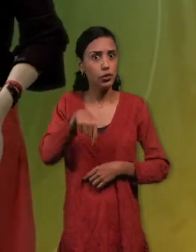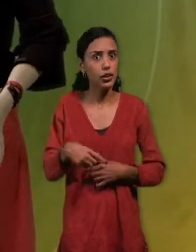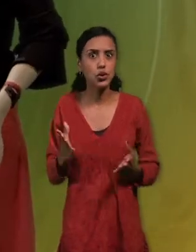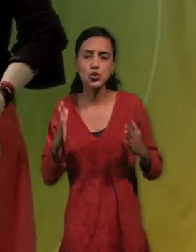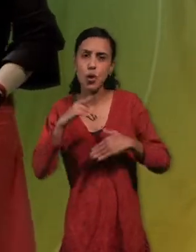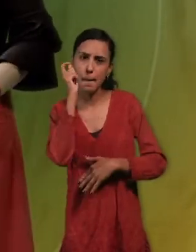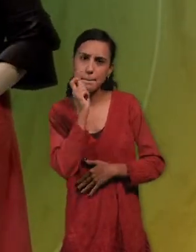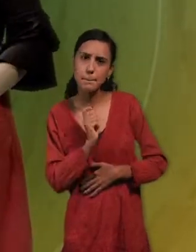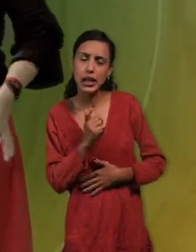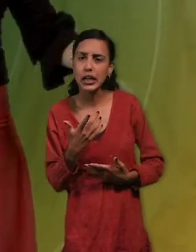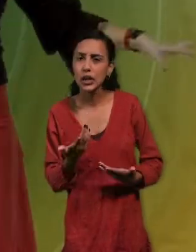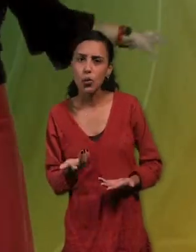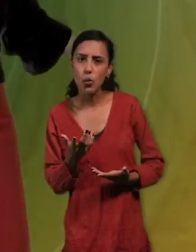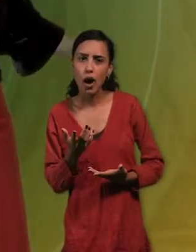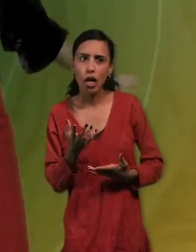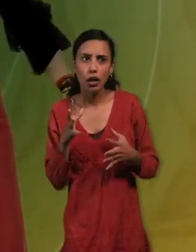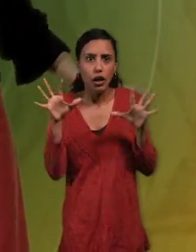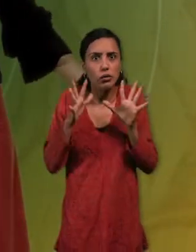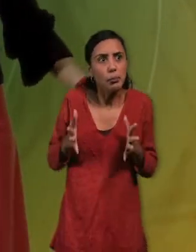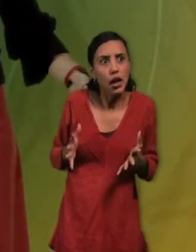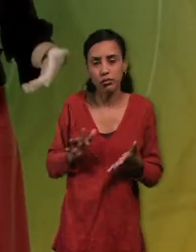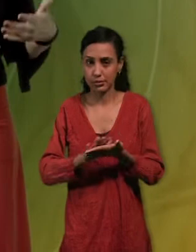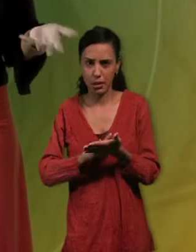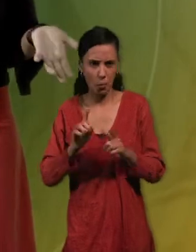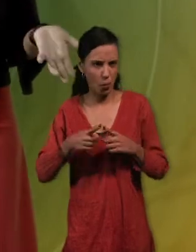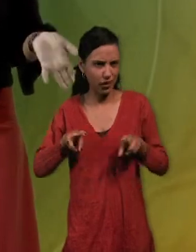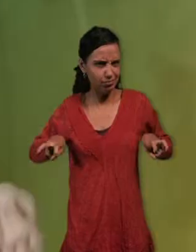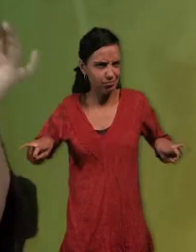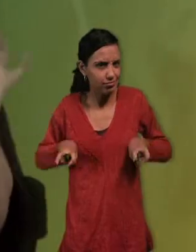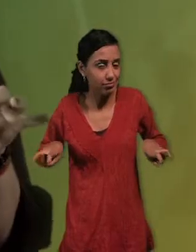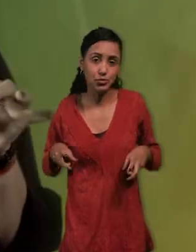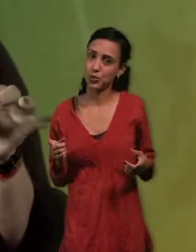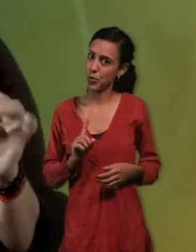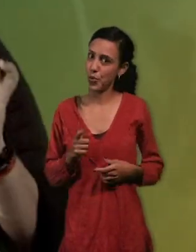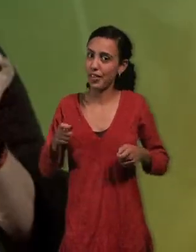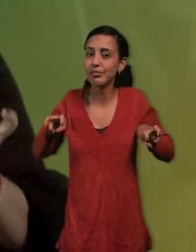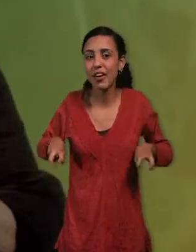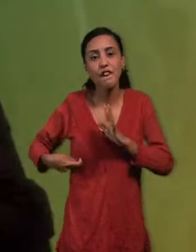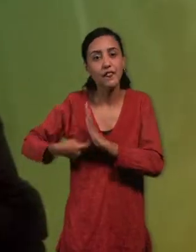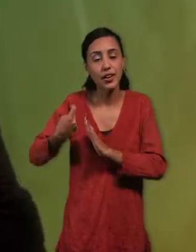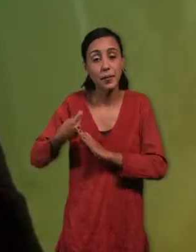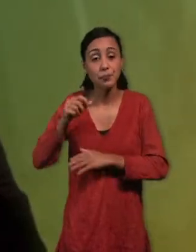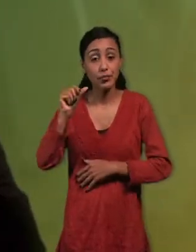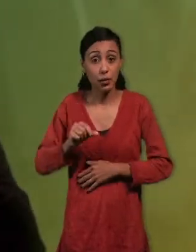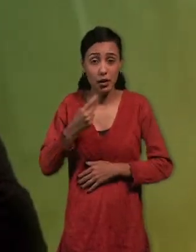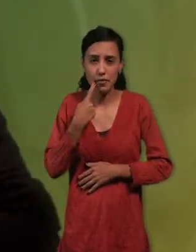una película de misterio, las sillas o los elementos que están a mi alrededor no se pueden mover. Y créanme que cuando el animador entra, a veces con un